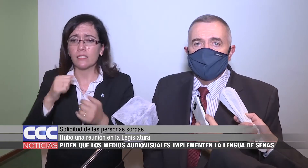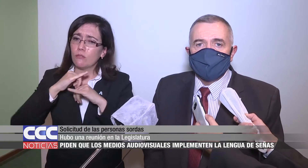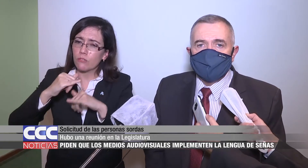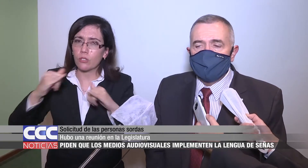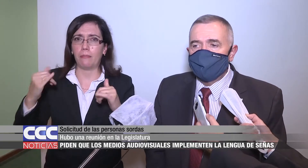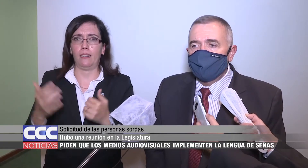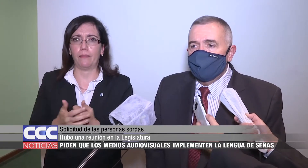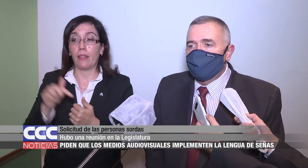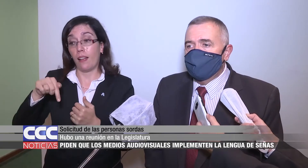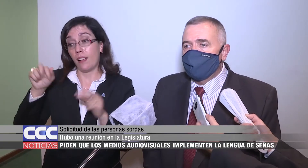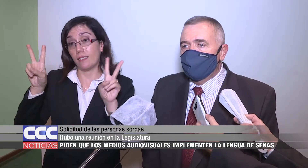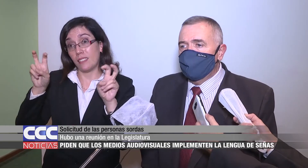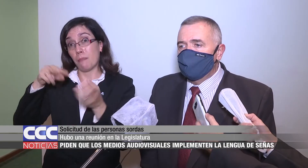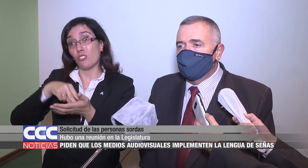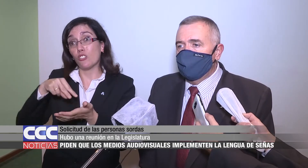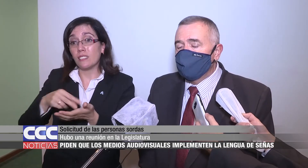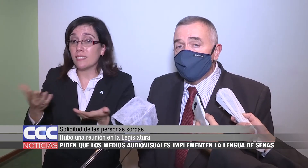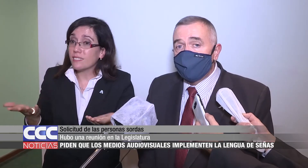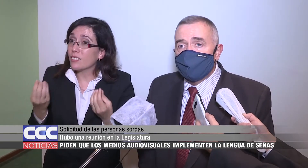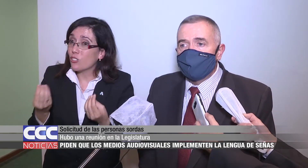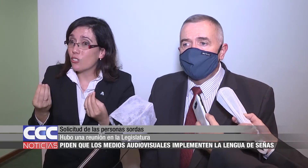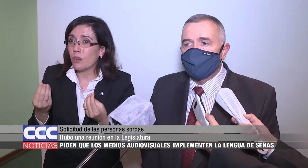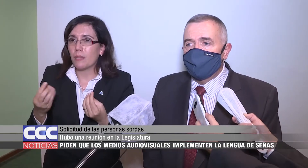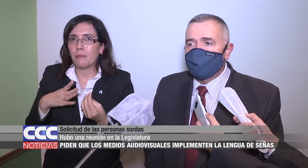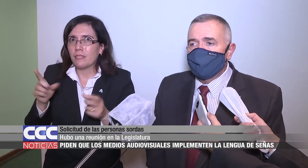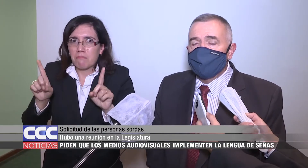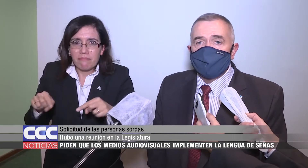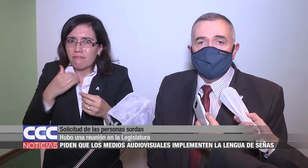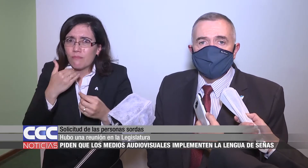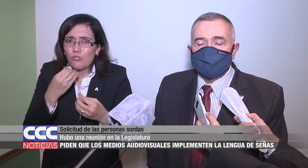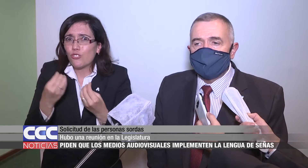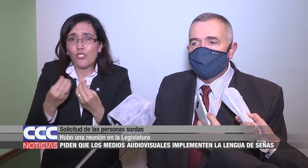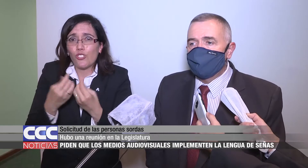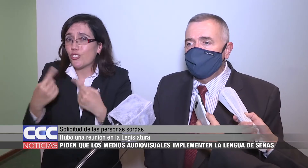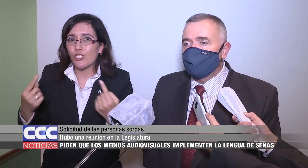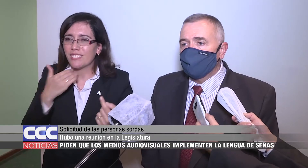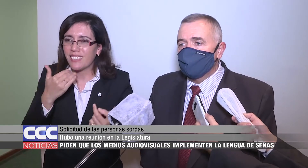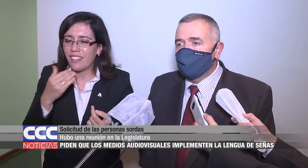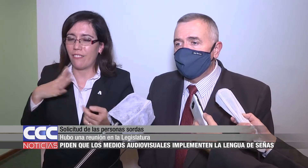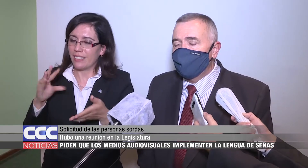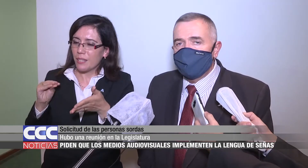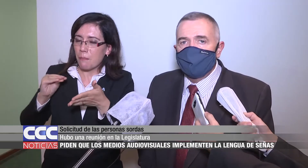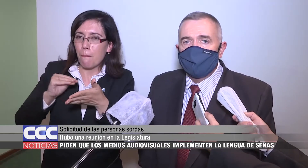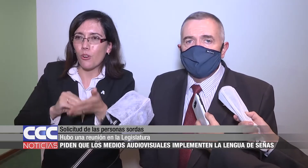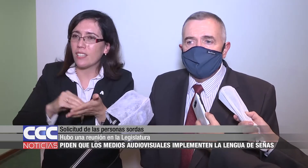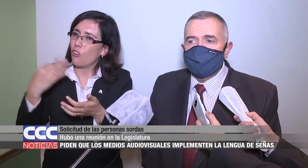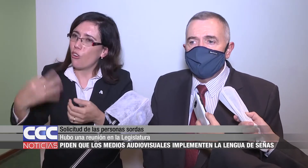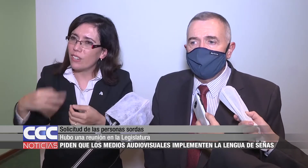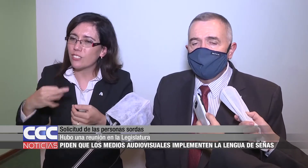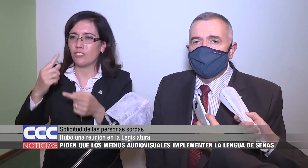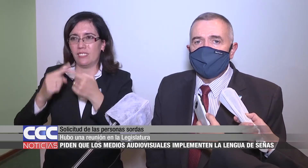noticieros, lamentablemente no se pueden informar porque no se están aplicando los sistemas debidos y adecuados para